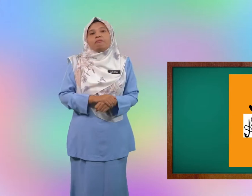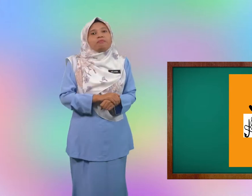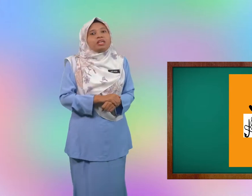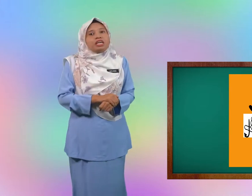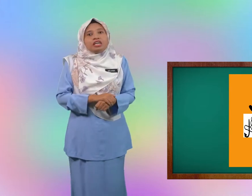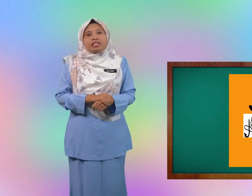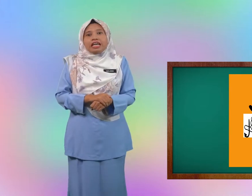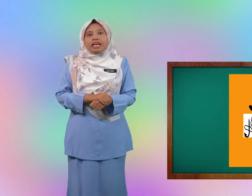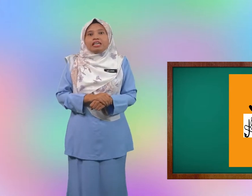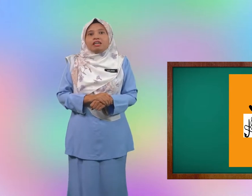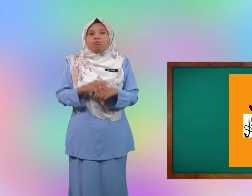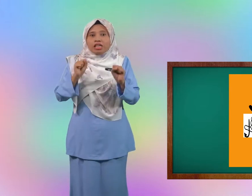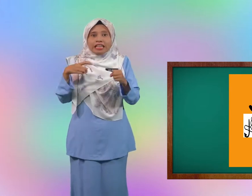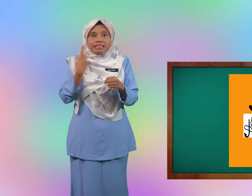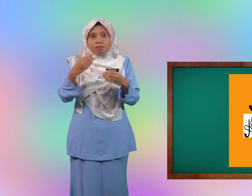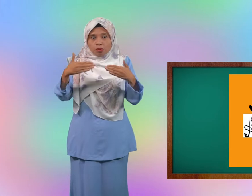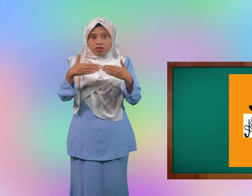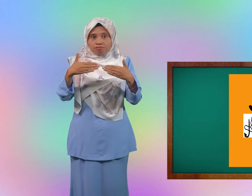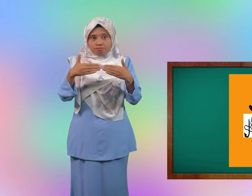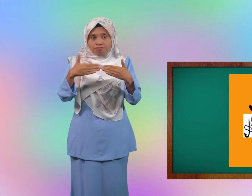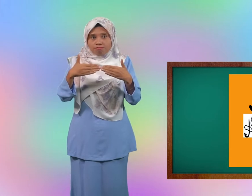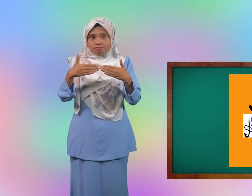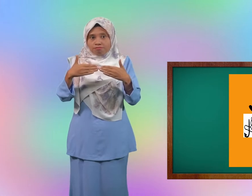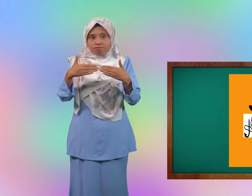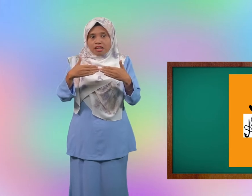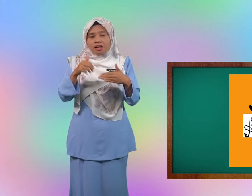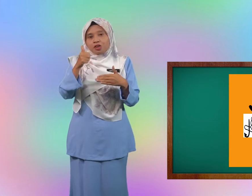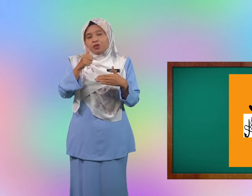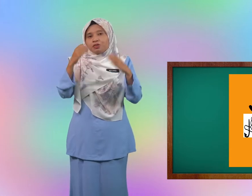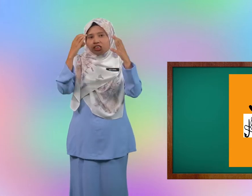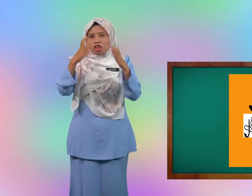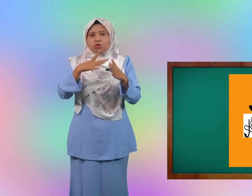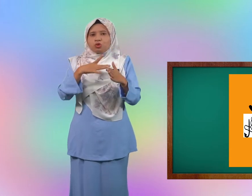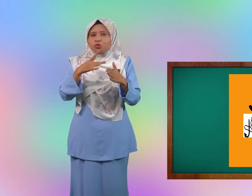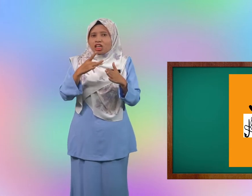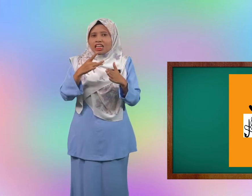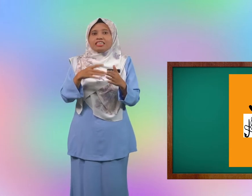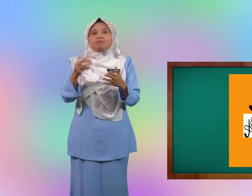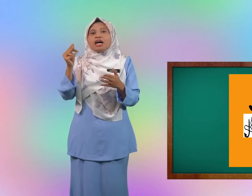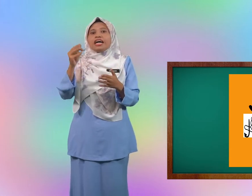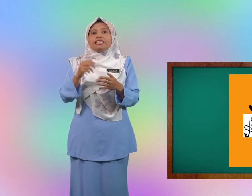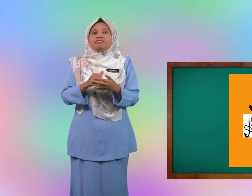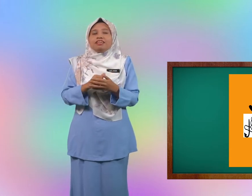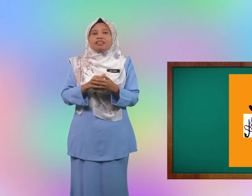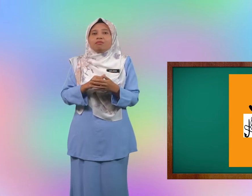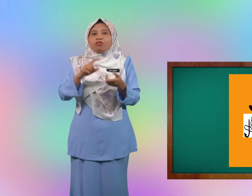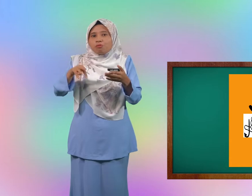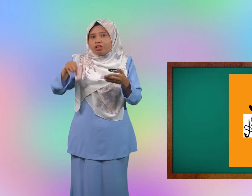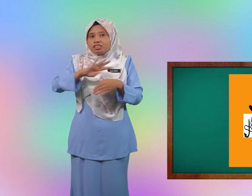ok boleh kita sambung bagus cikgu suka semangat murid-murid